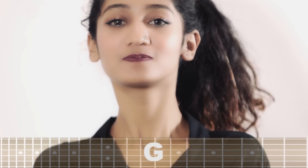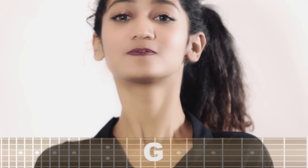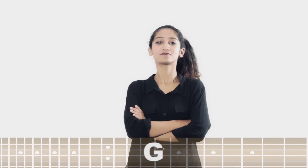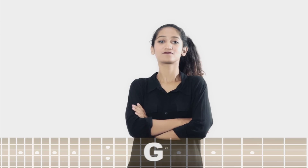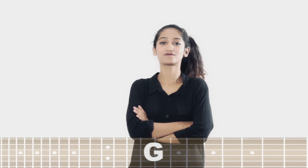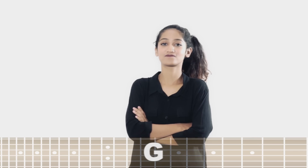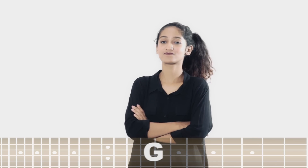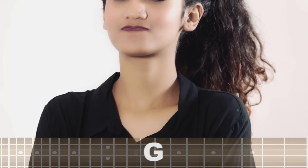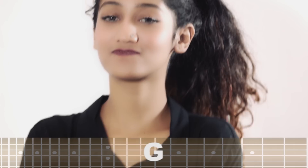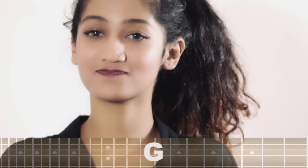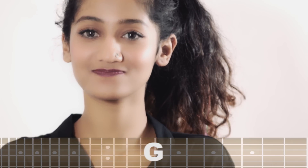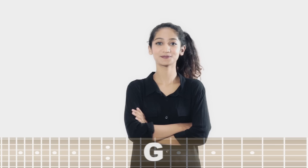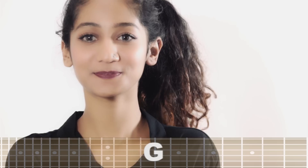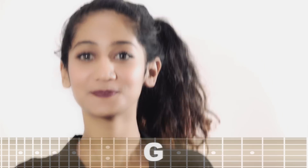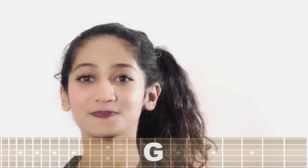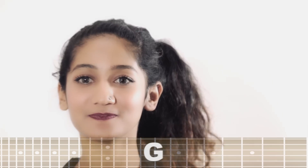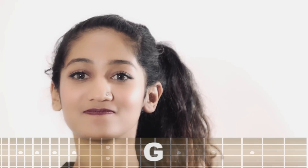Lagi Lagi